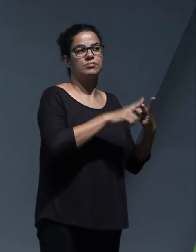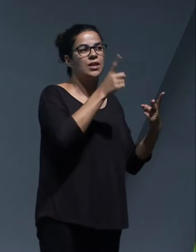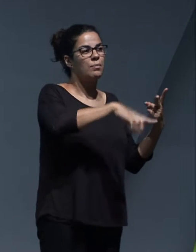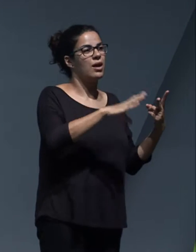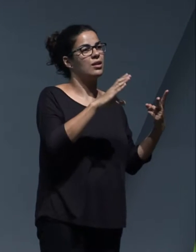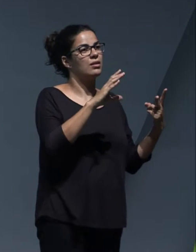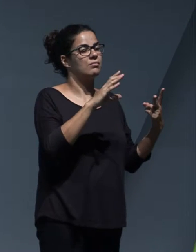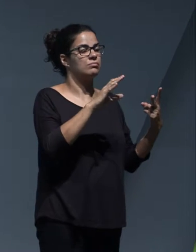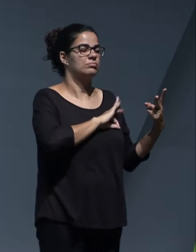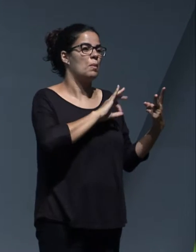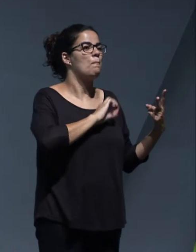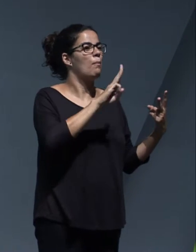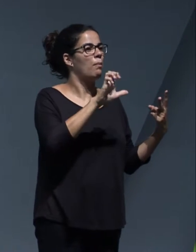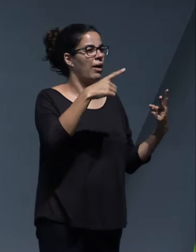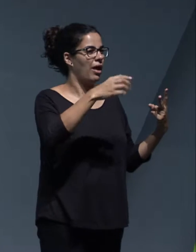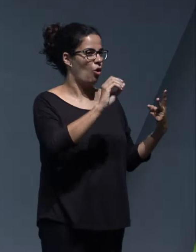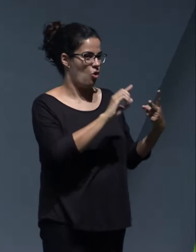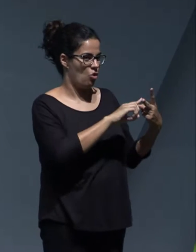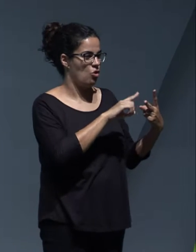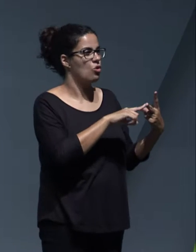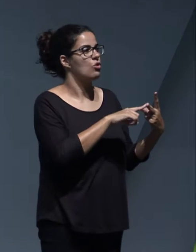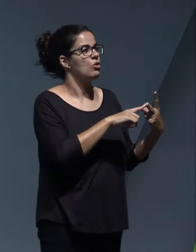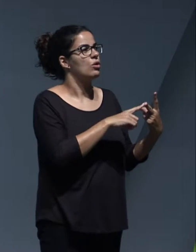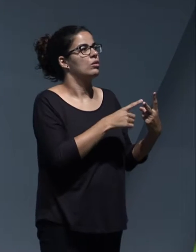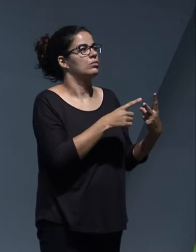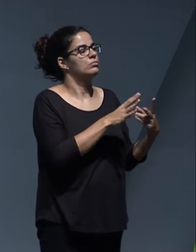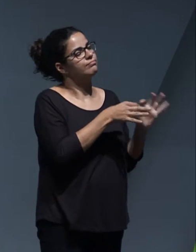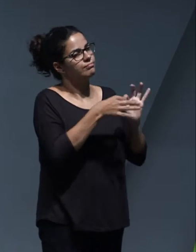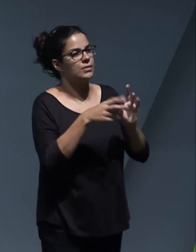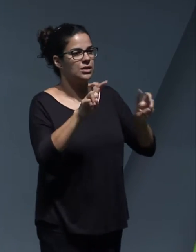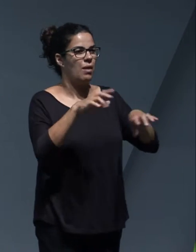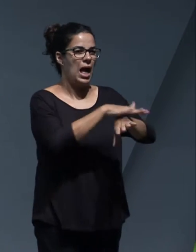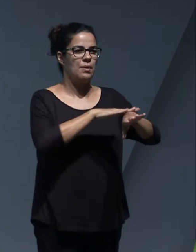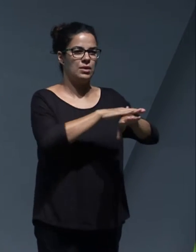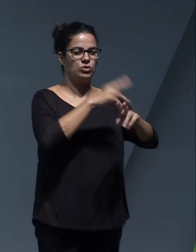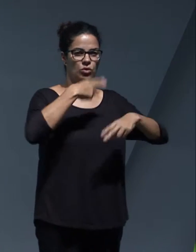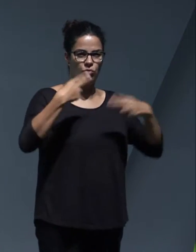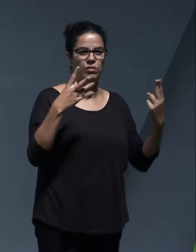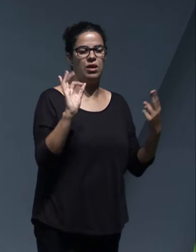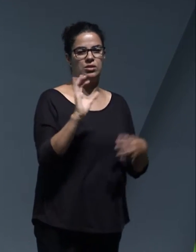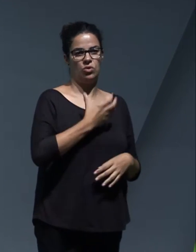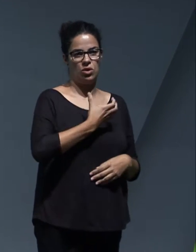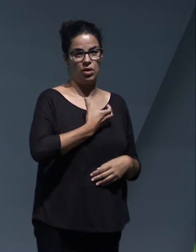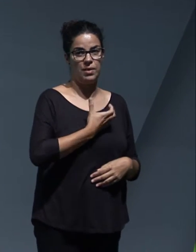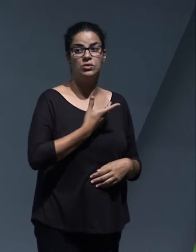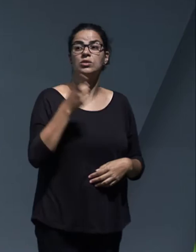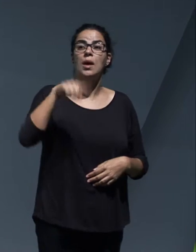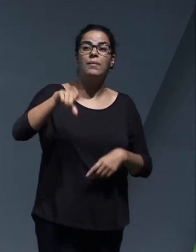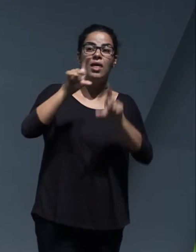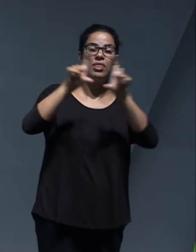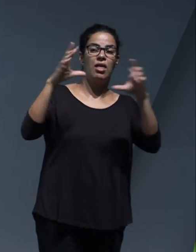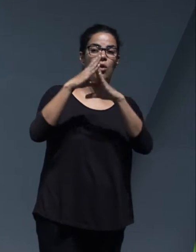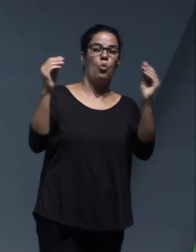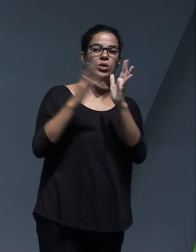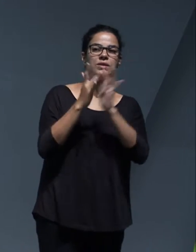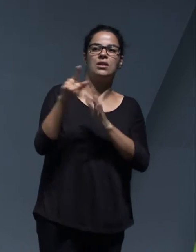Carlos Pego, por parte de lo que son las administraciones públicas de los ayuntamientos, por parte de la universidad, por Noemí